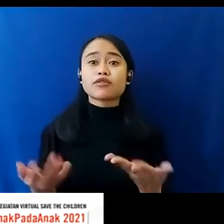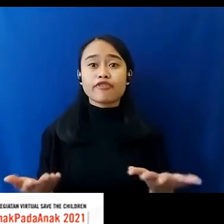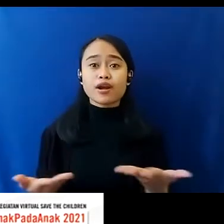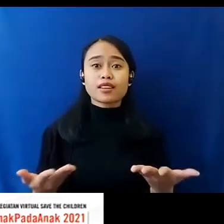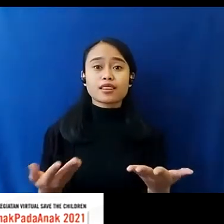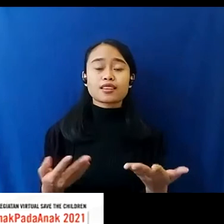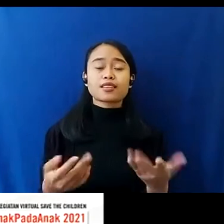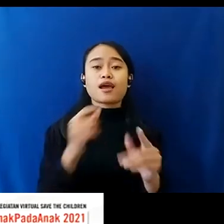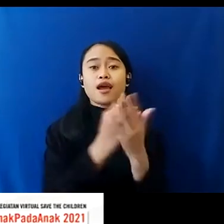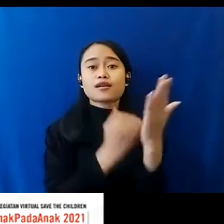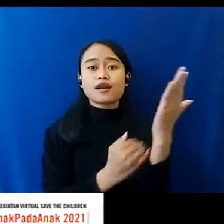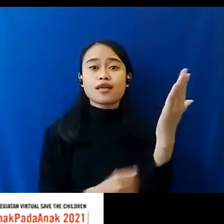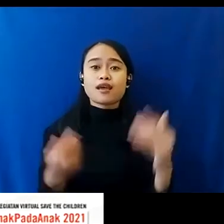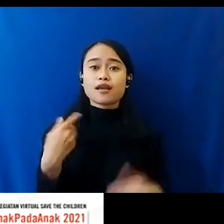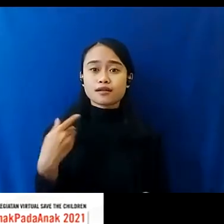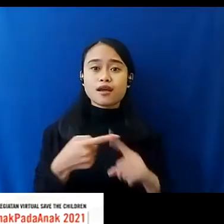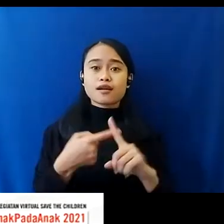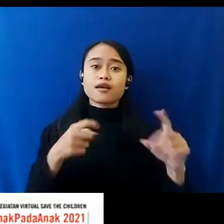Dari Survei